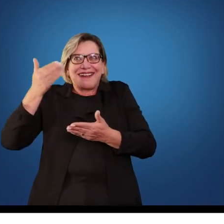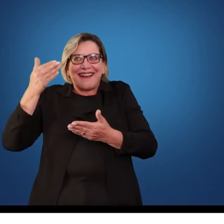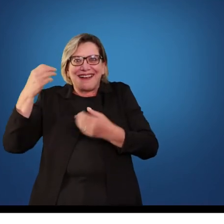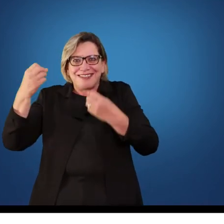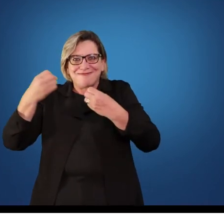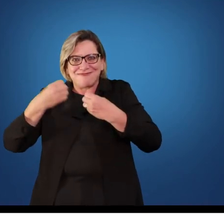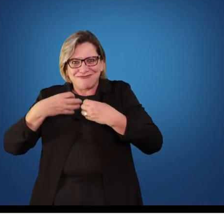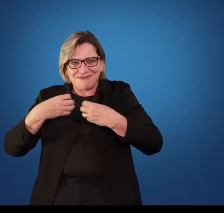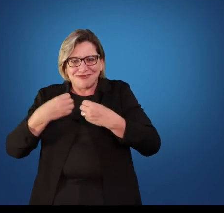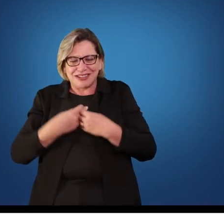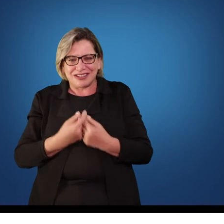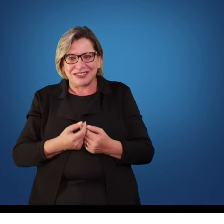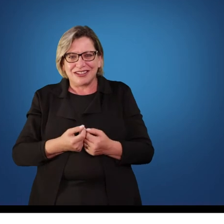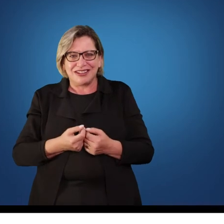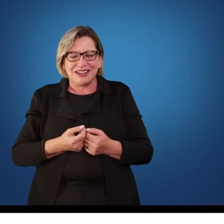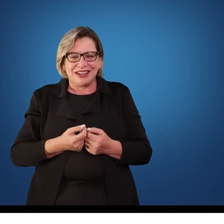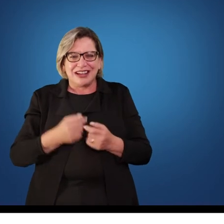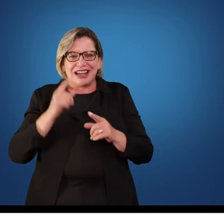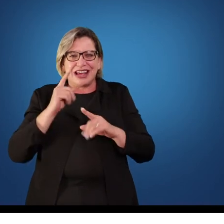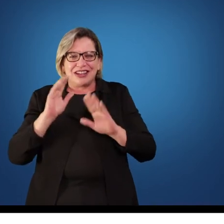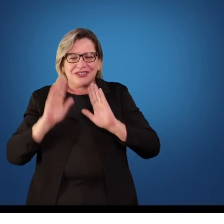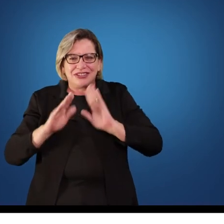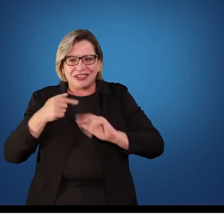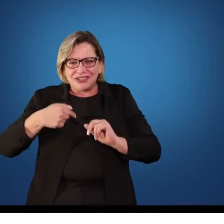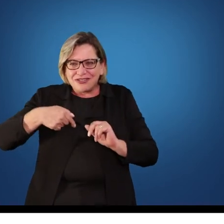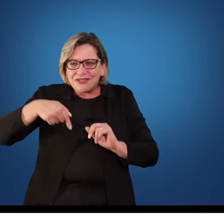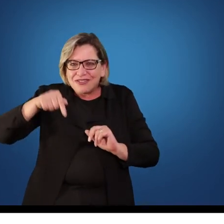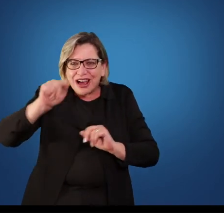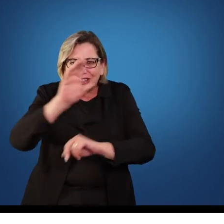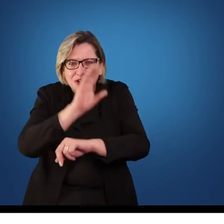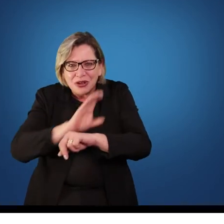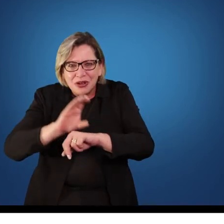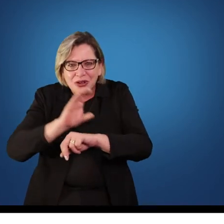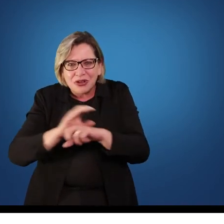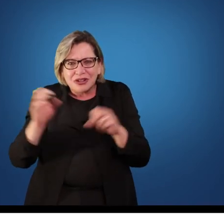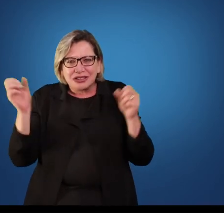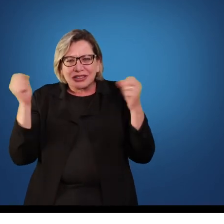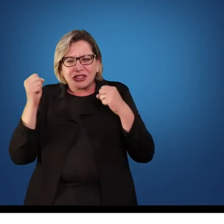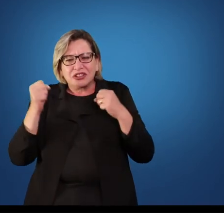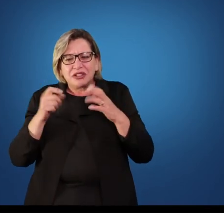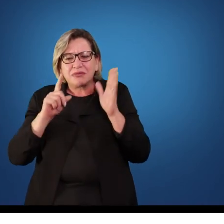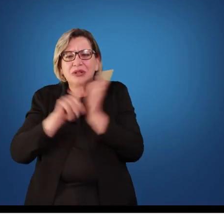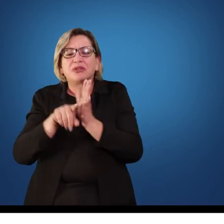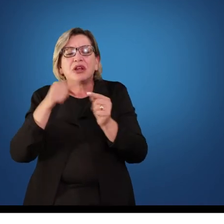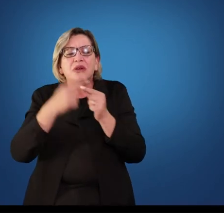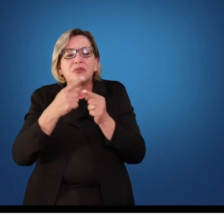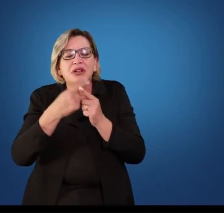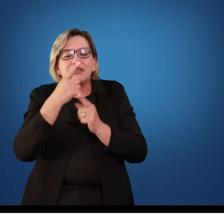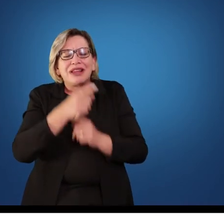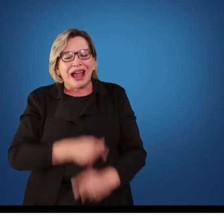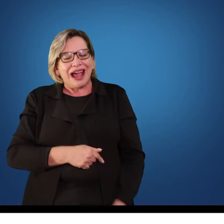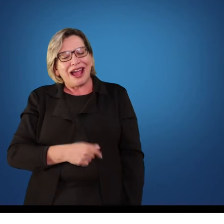você faz o ensino da Ah, porque tal professor era muito bom e me deu prazer e a vontade de ser professor.